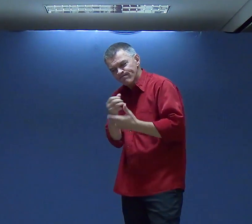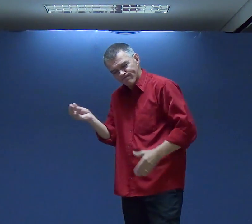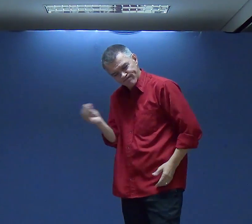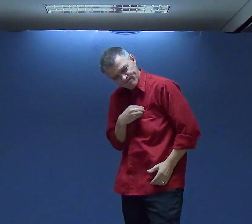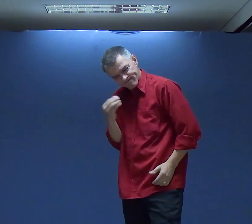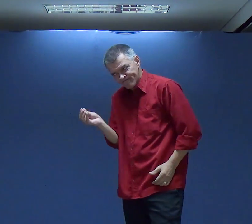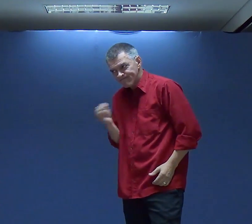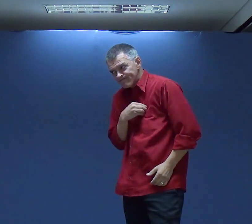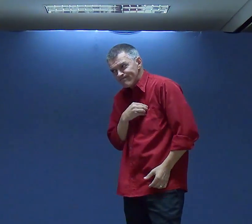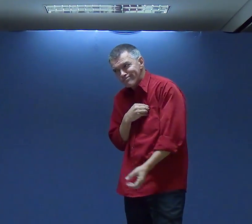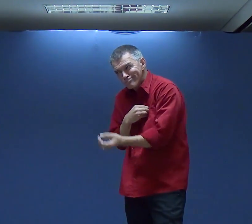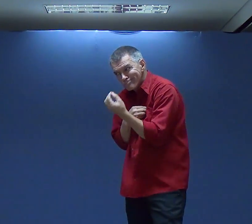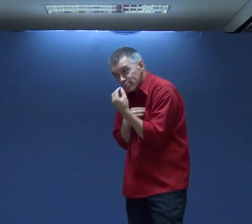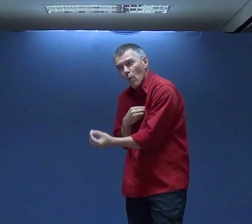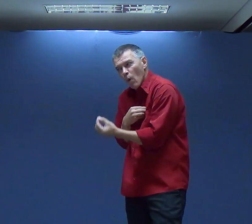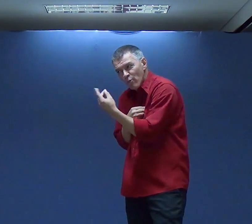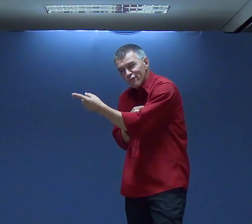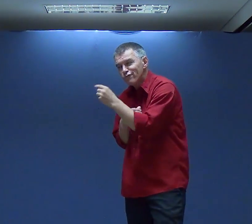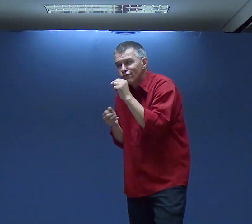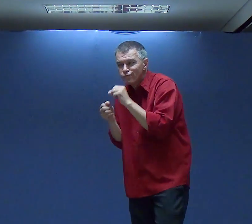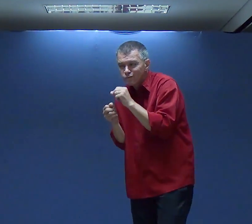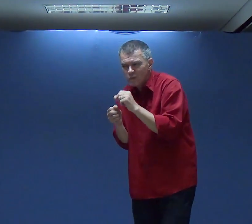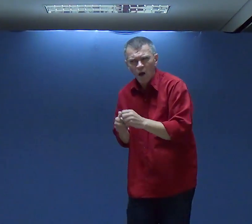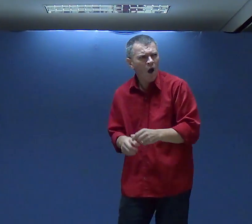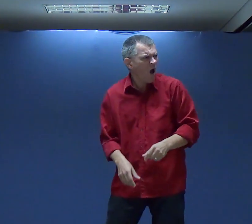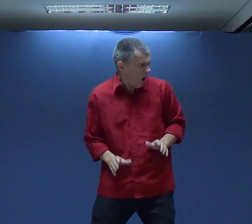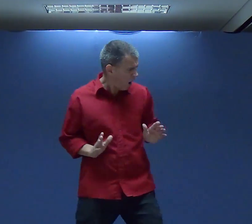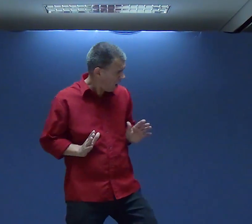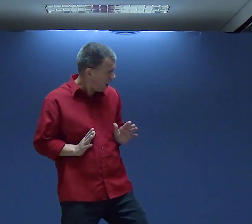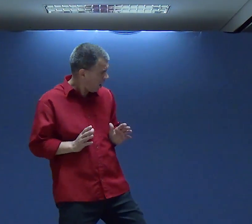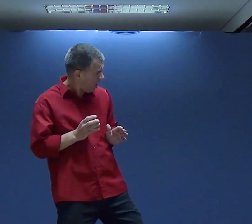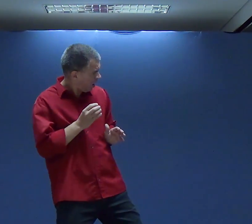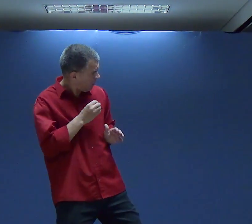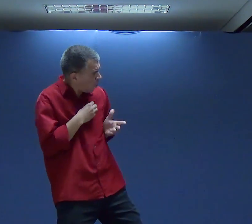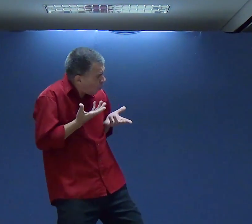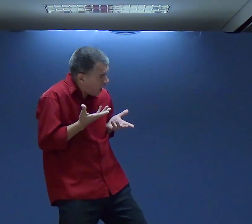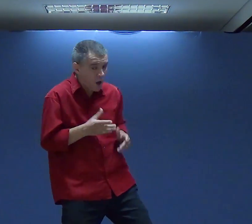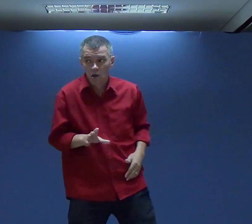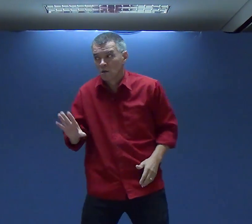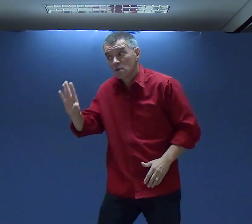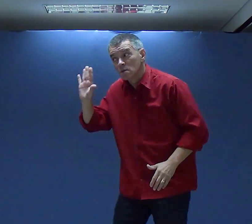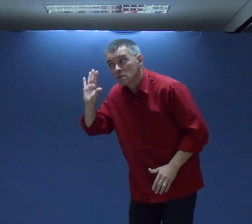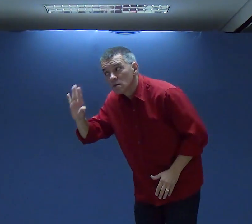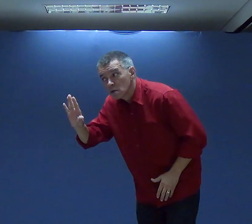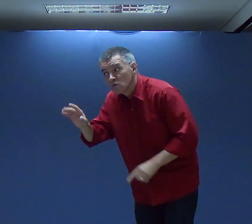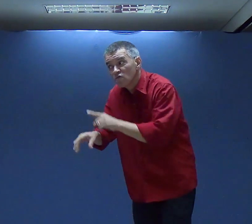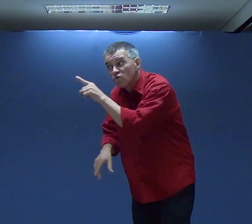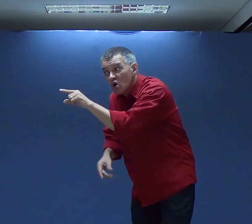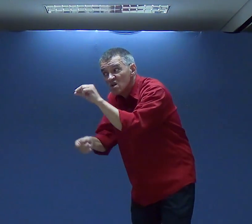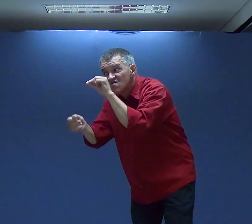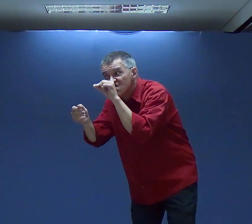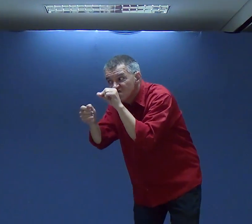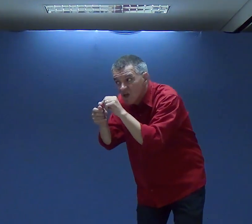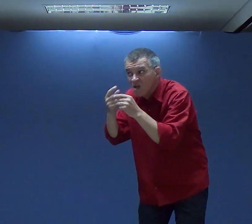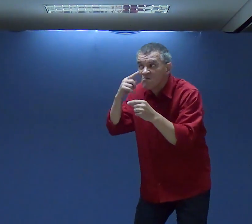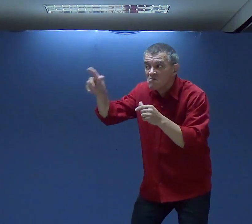Está Muito Bravo Em você Por causa Do seu pecado